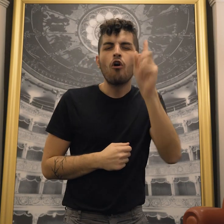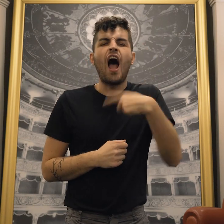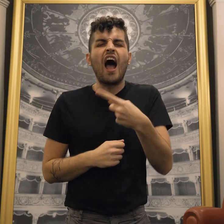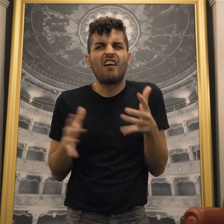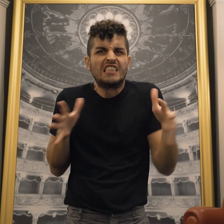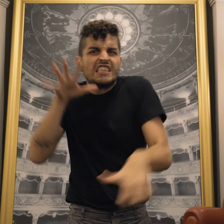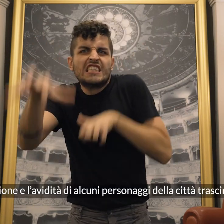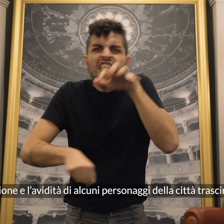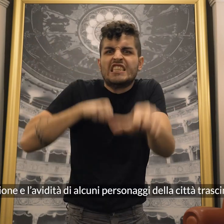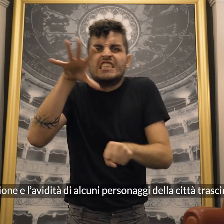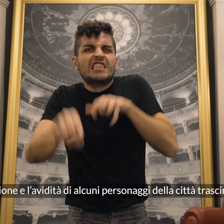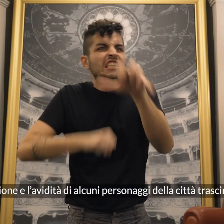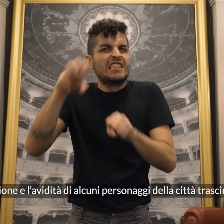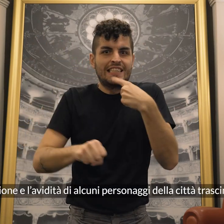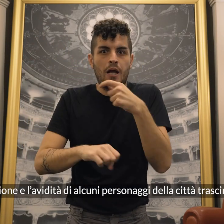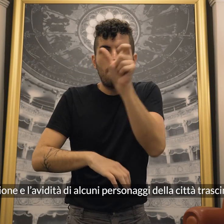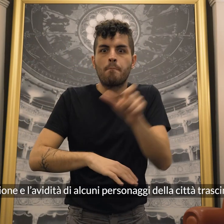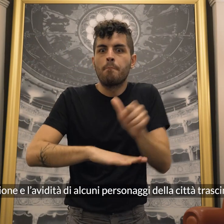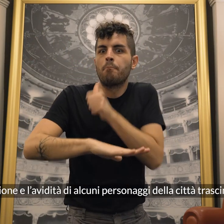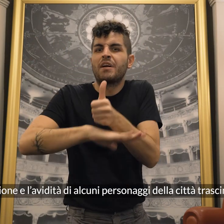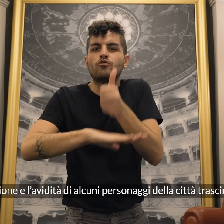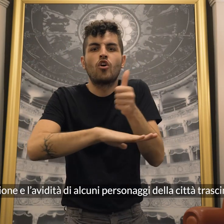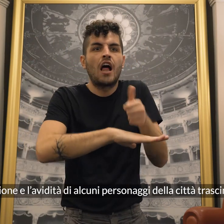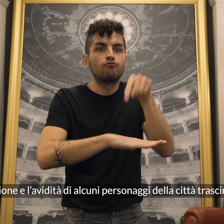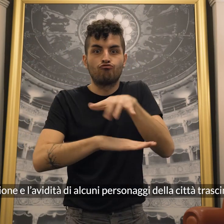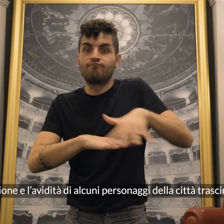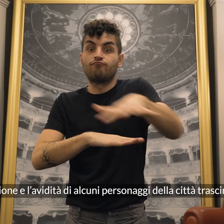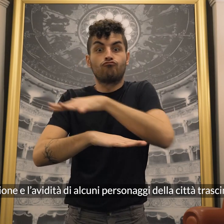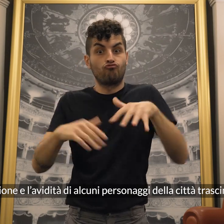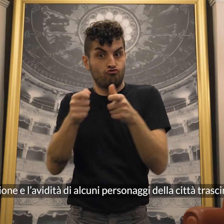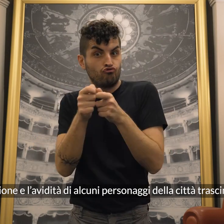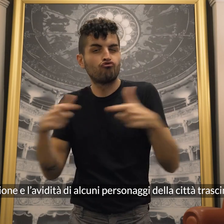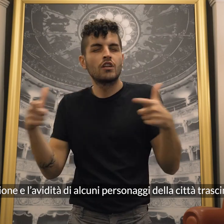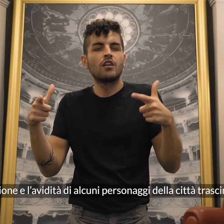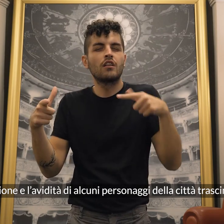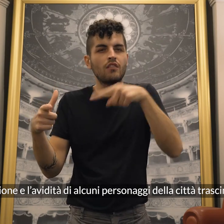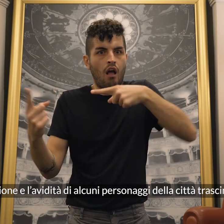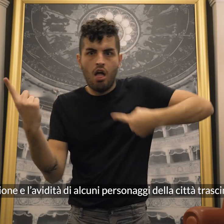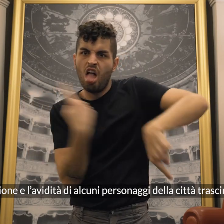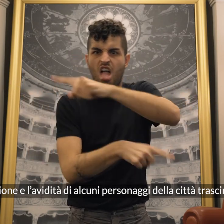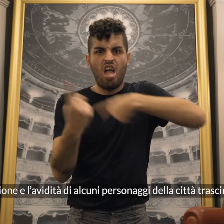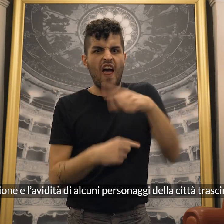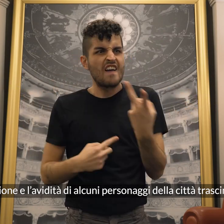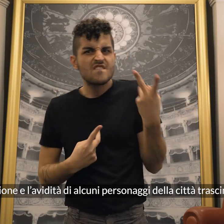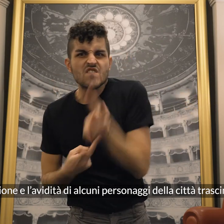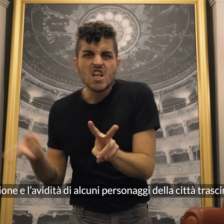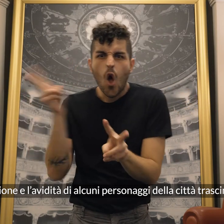La corruzione e l'avidità di alcuni personaggi della città trascinano gli